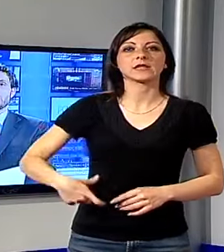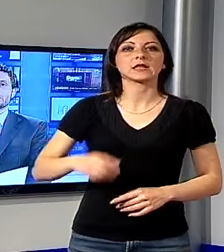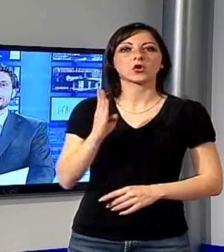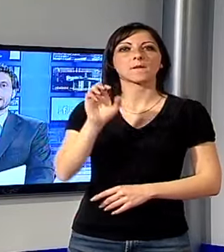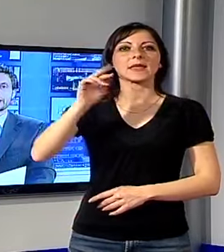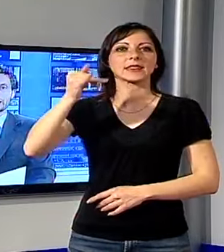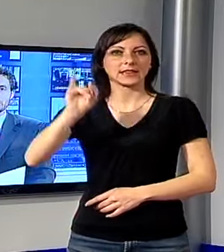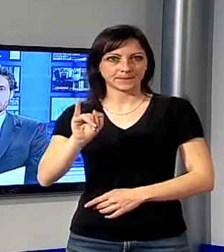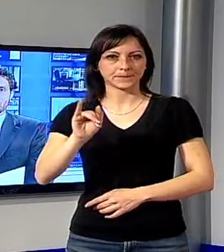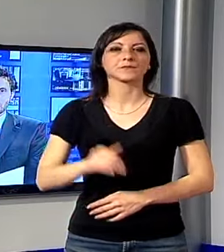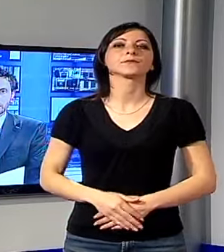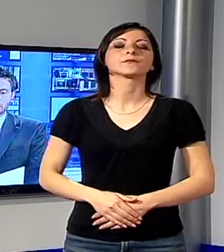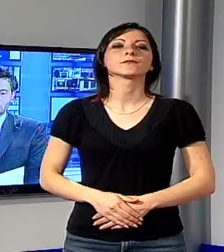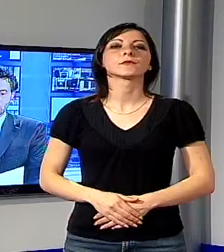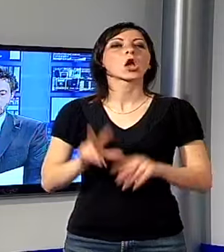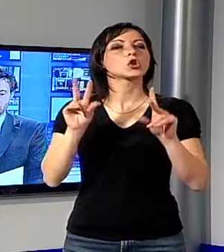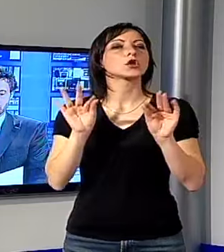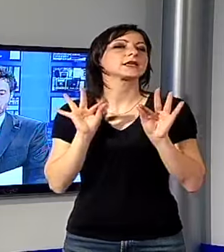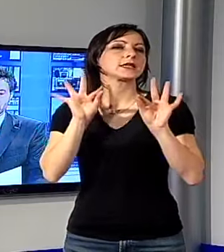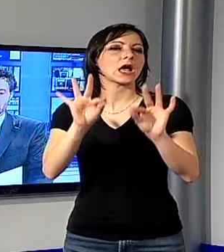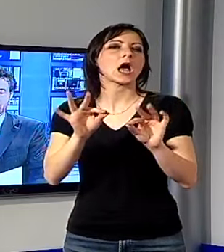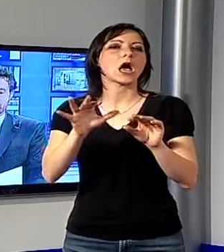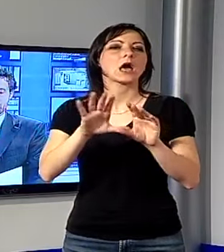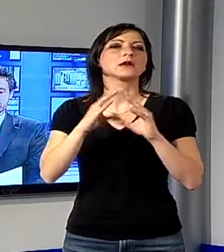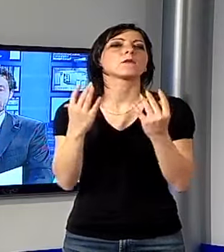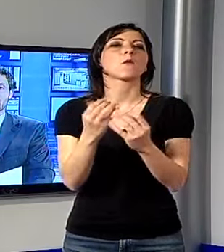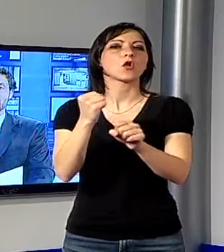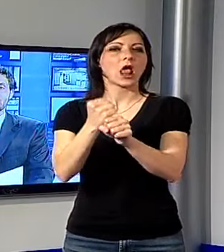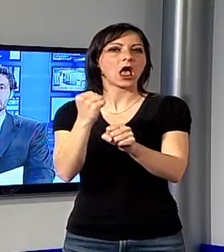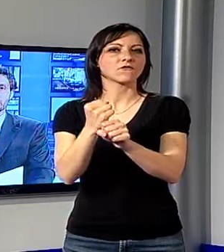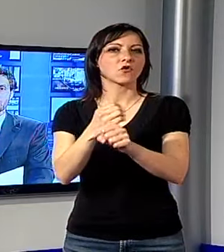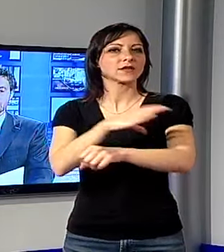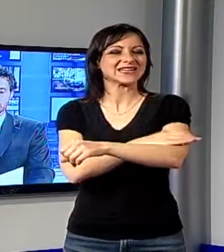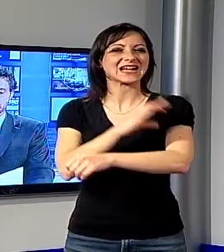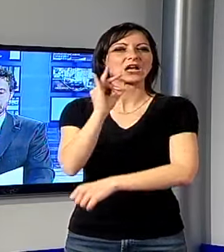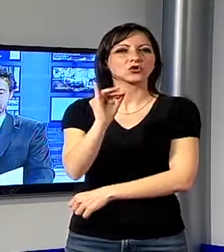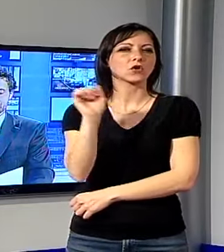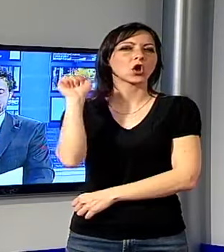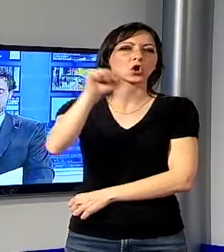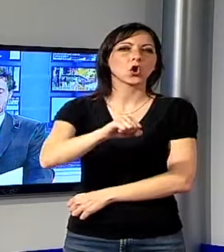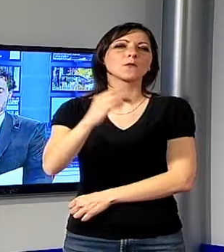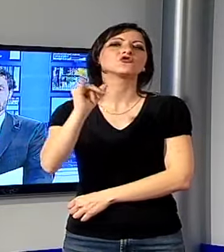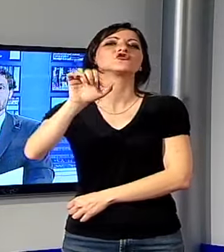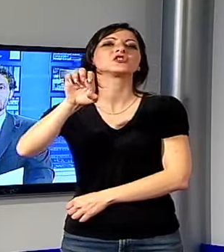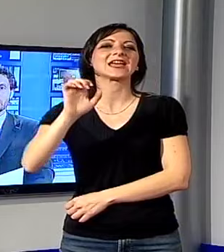Una notizia che arriva dal mondo del lavoro, la FIOM CGL all'attacco della Ciet Impianti. dieci lavoratori della